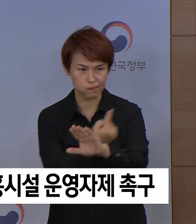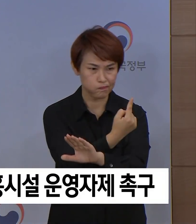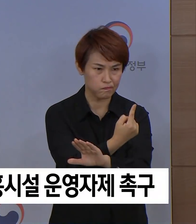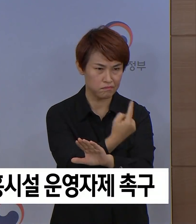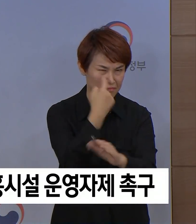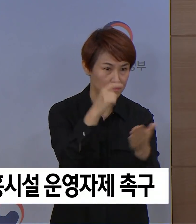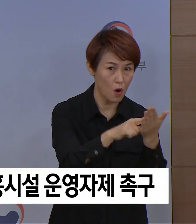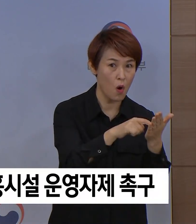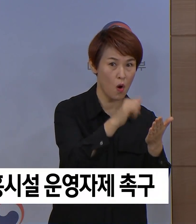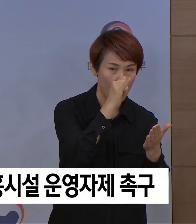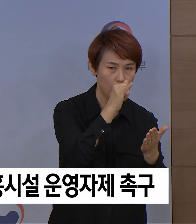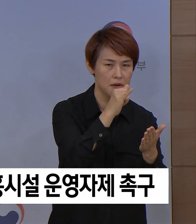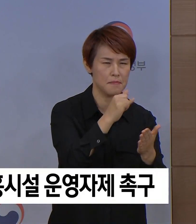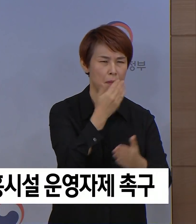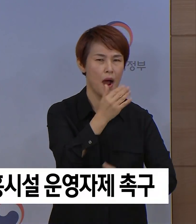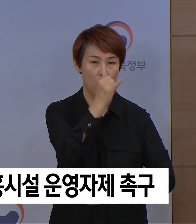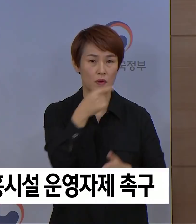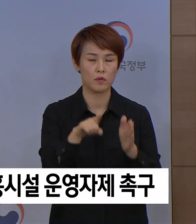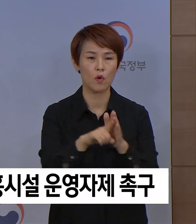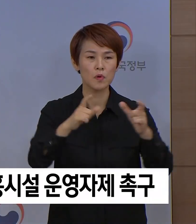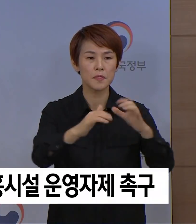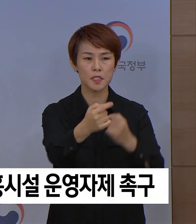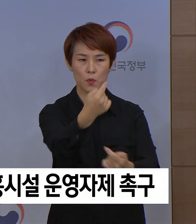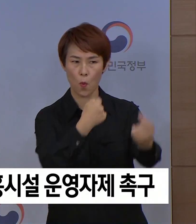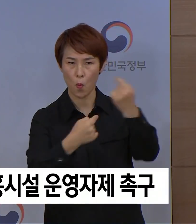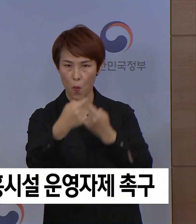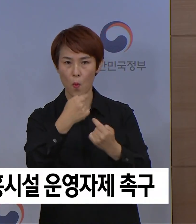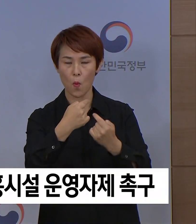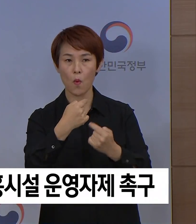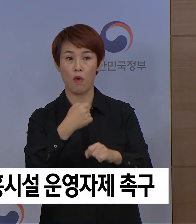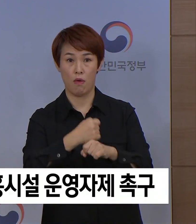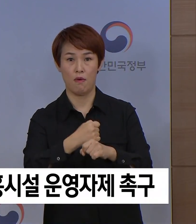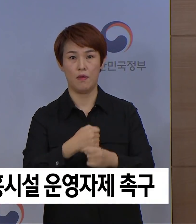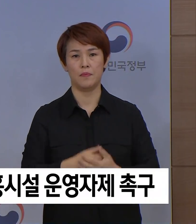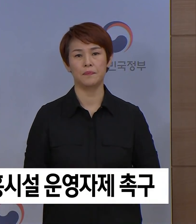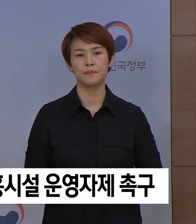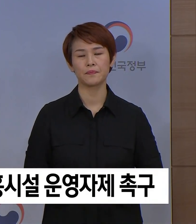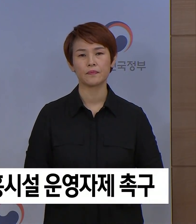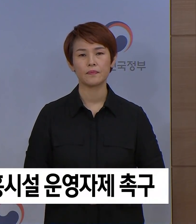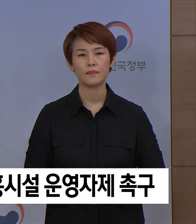주민신고제 운영 등 효과적으로 자가격리를 관리할 것입니다.